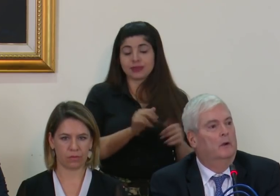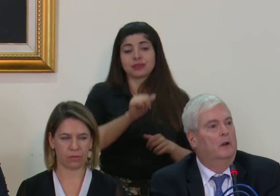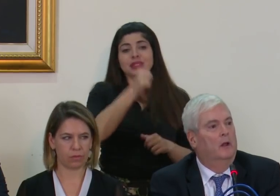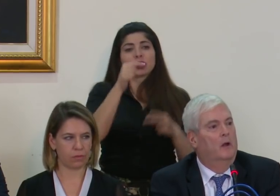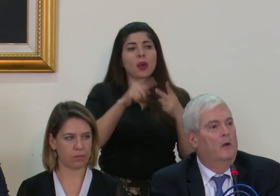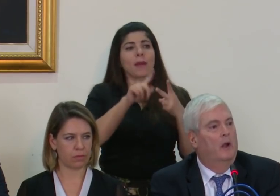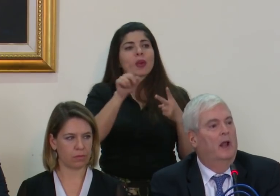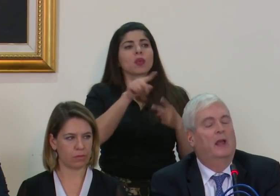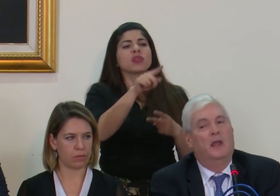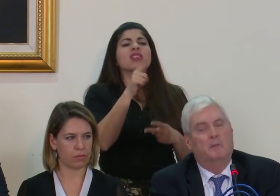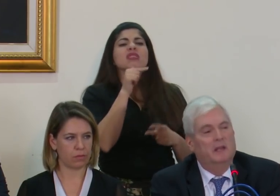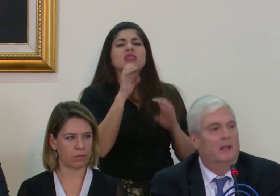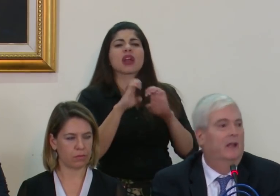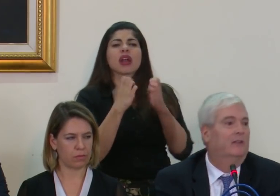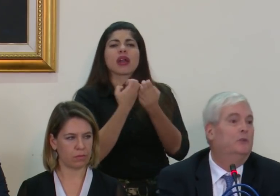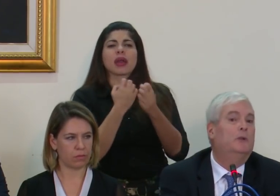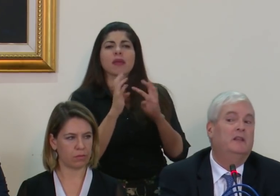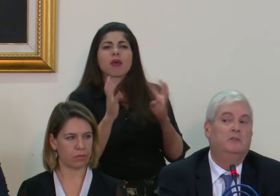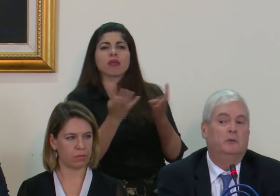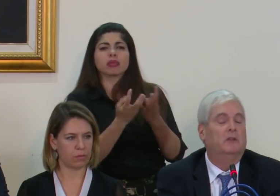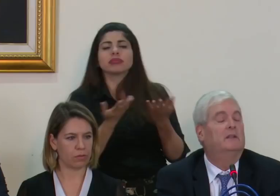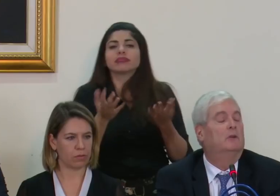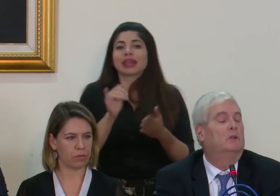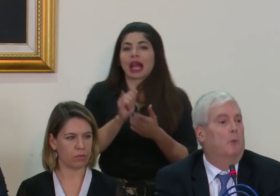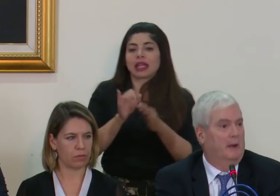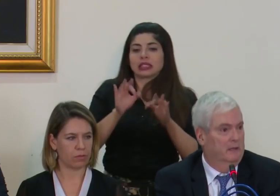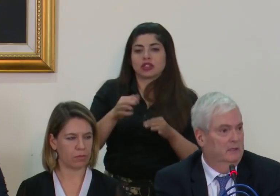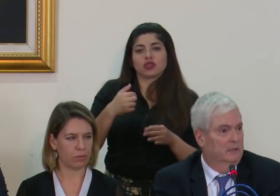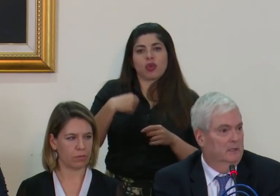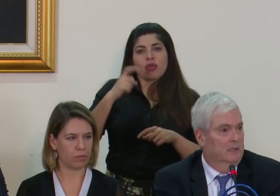¿De quiénes se va a rodear? ¿Cómo va a llevar el arriendo de la Cancillería?